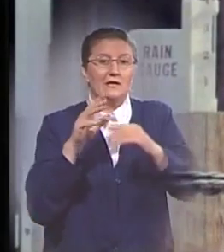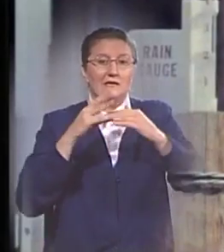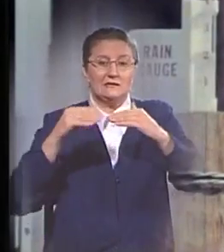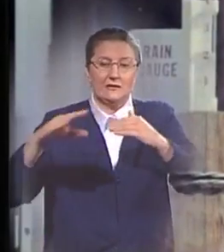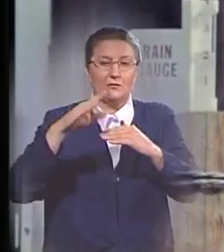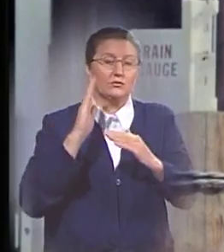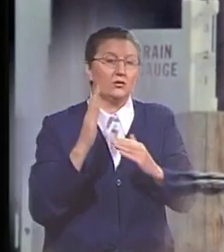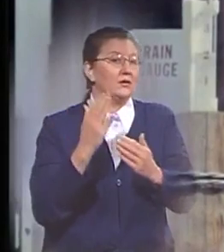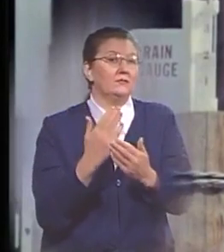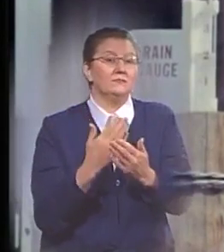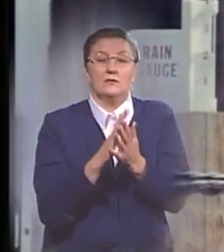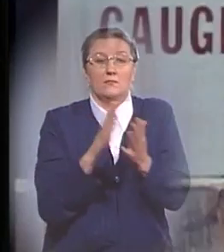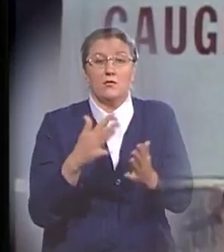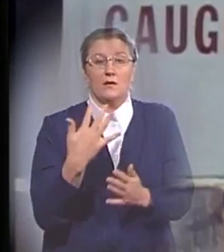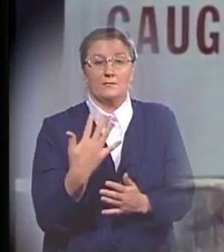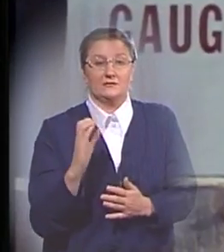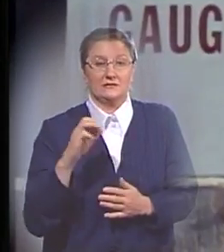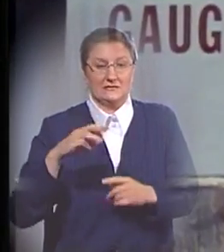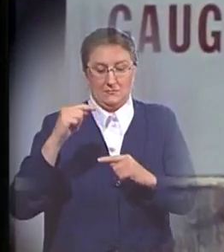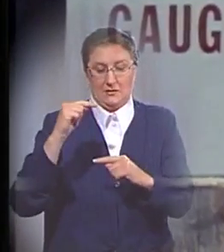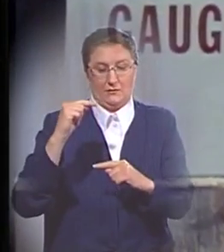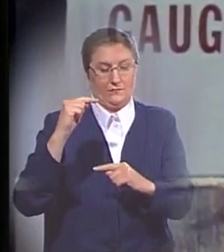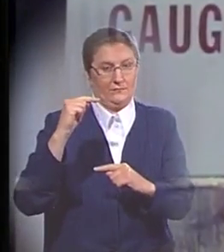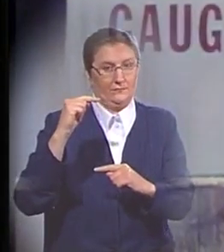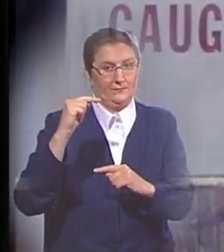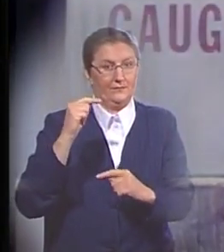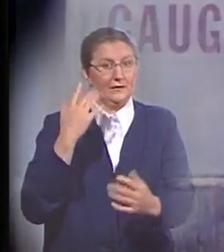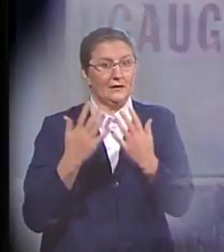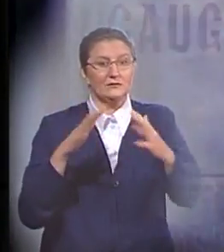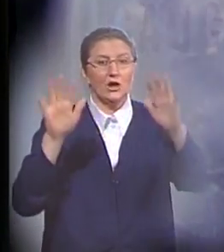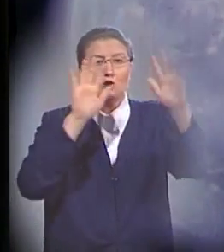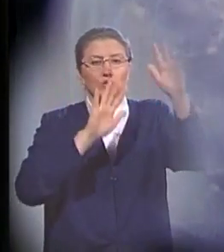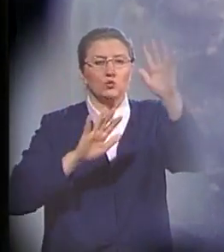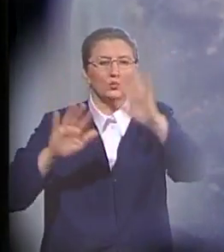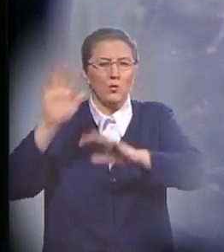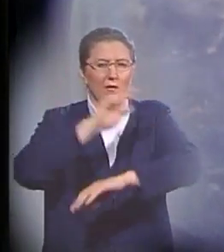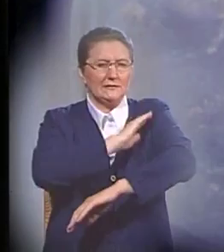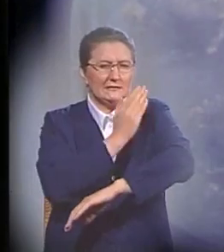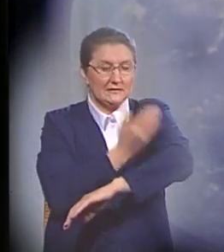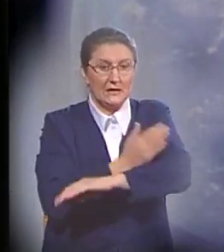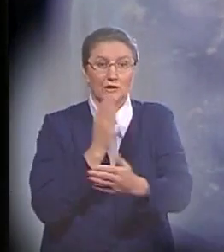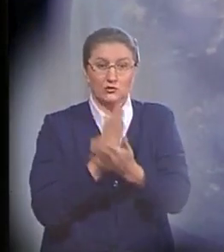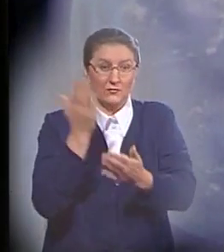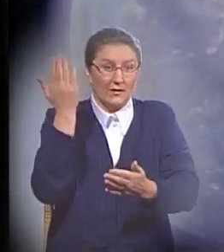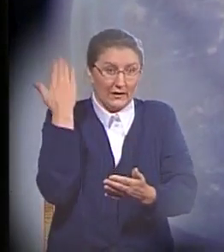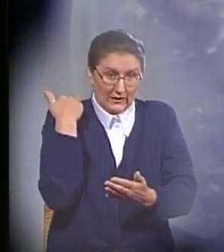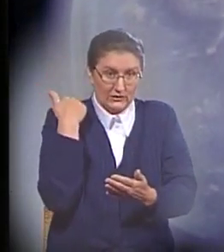слоем воды не более 5 сантиметров. Если туманный свод такой мощности существовал со второго дня